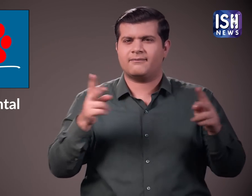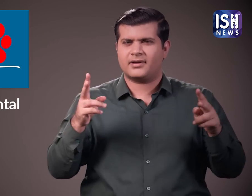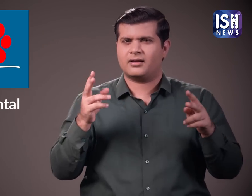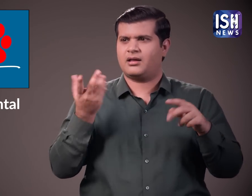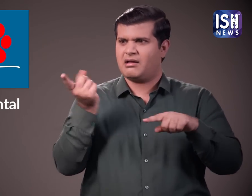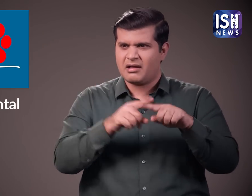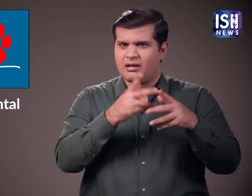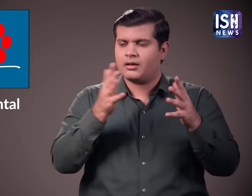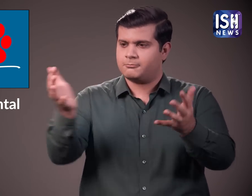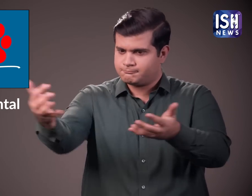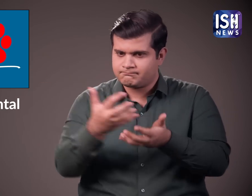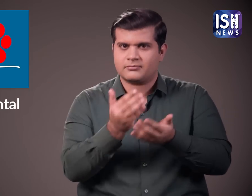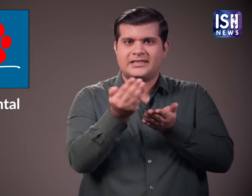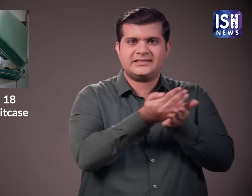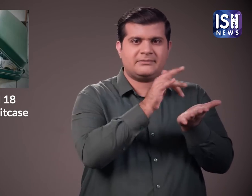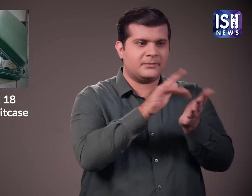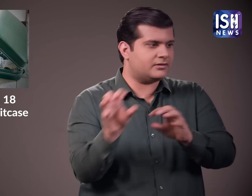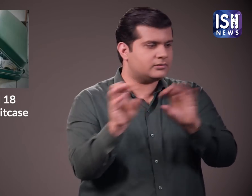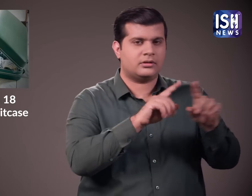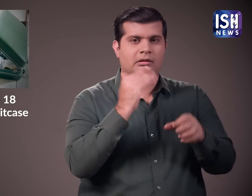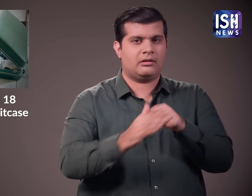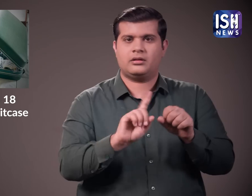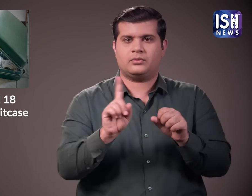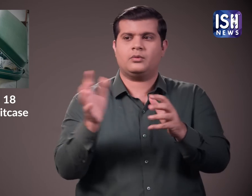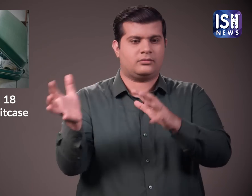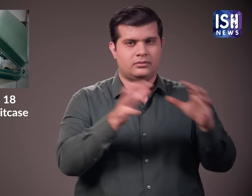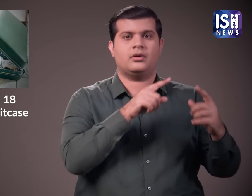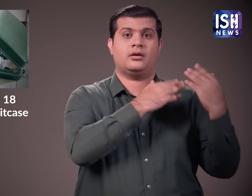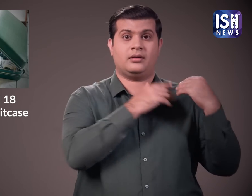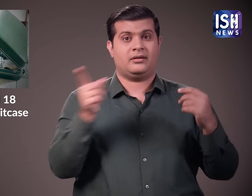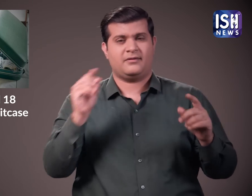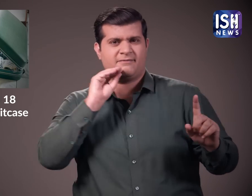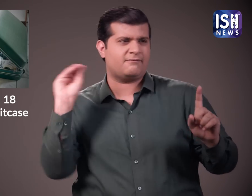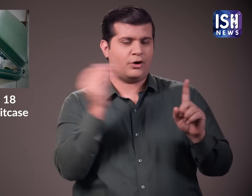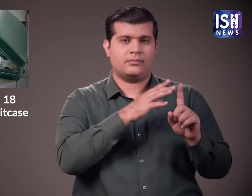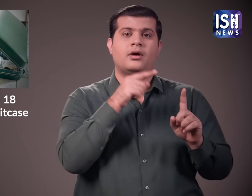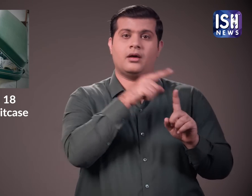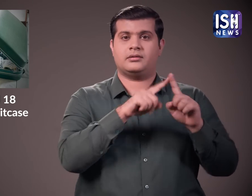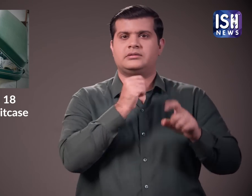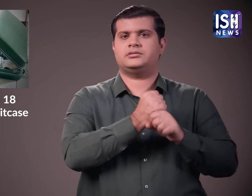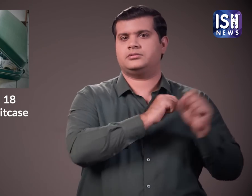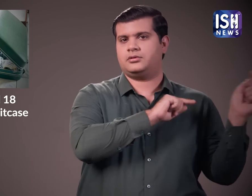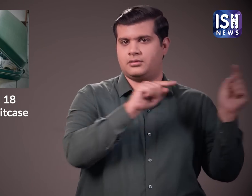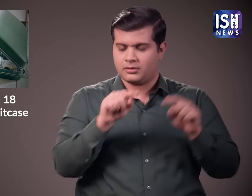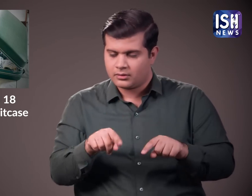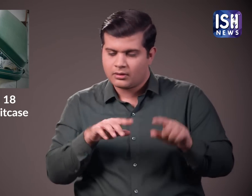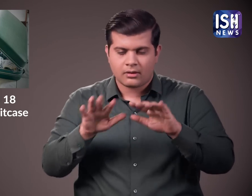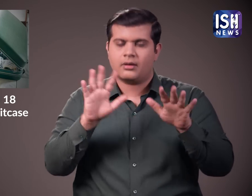सेवा है। वे आकर सुटकेस ले गए।